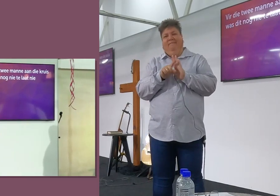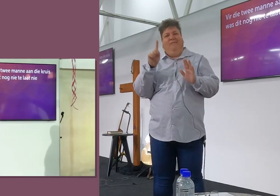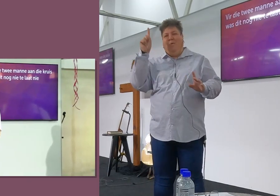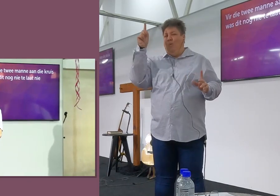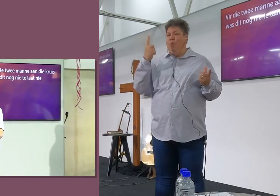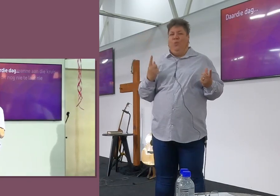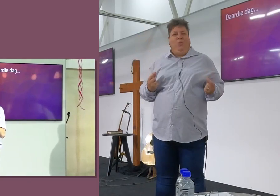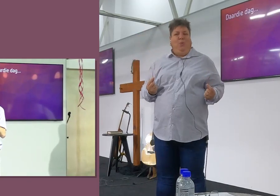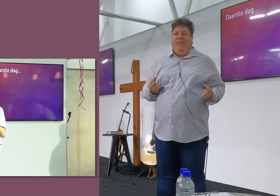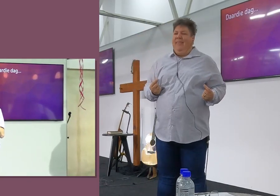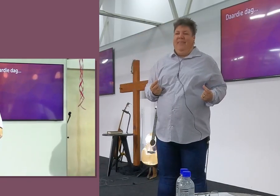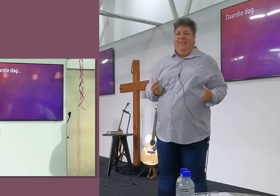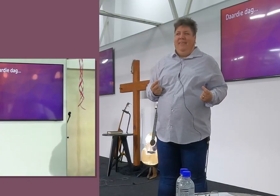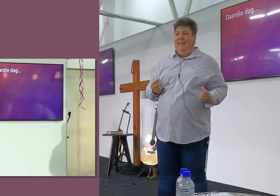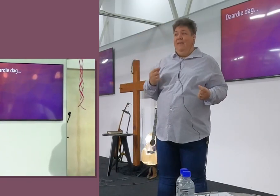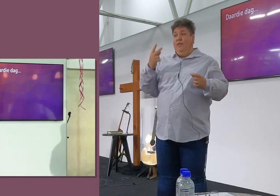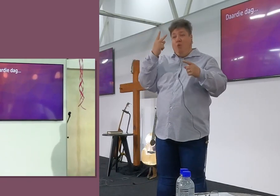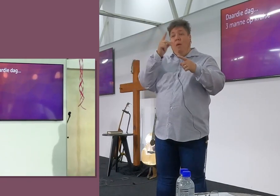nog nie te laat.